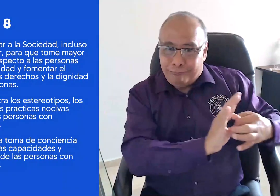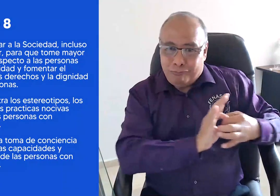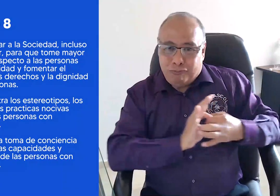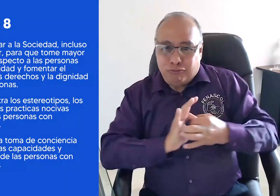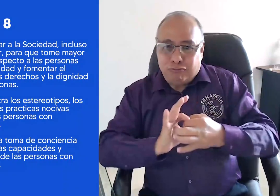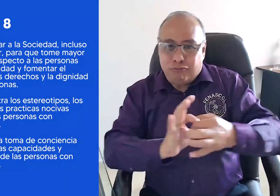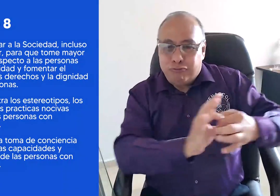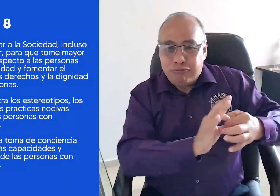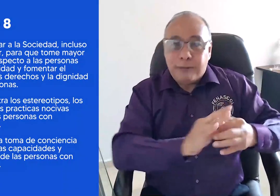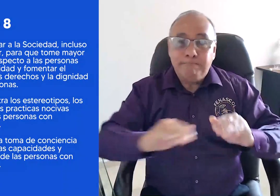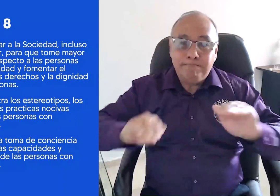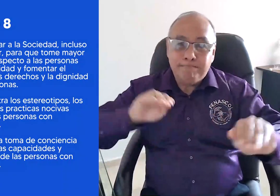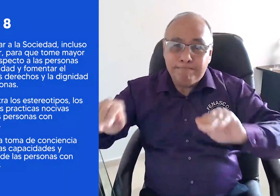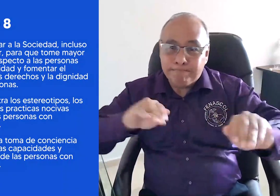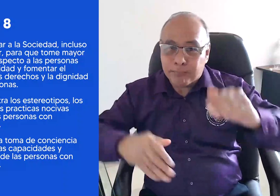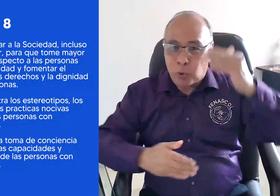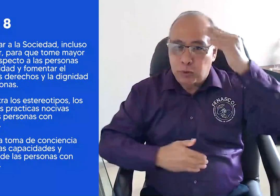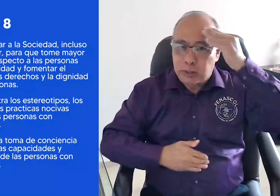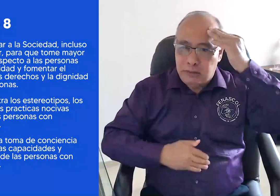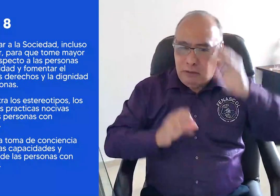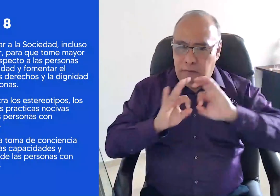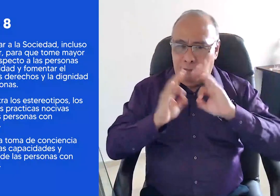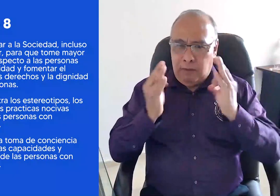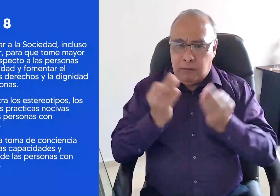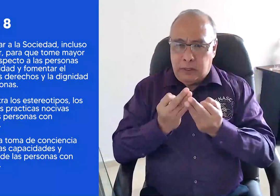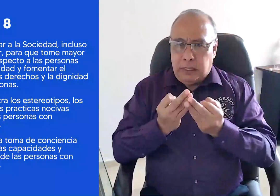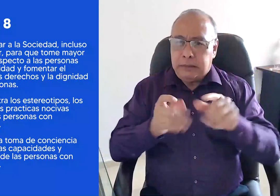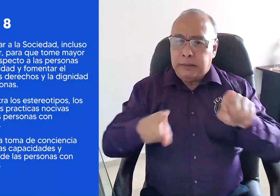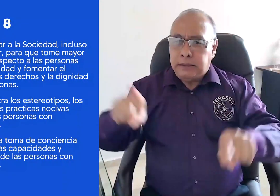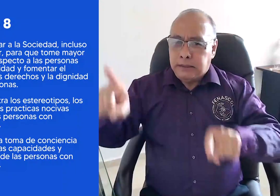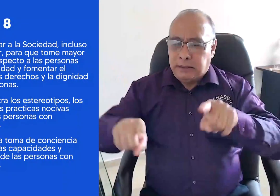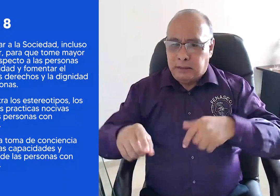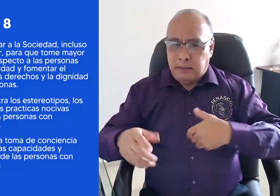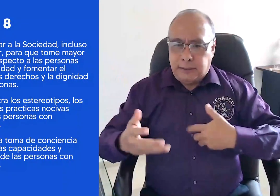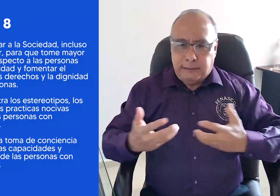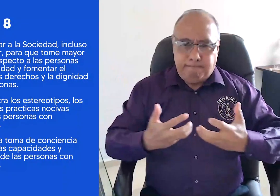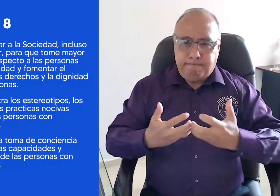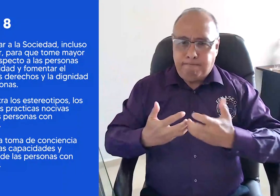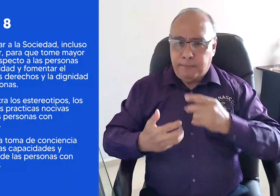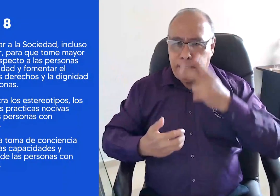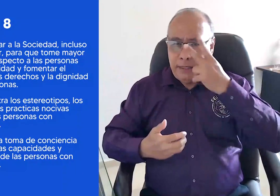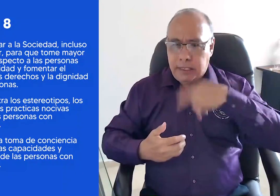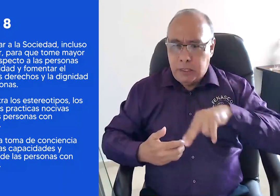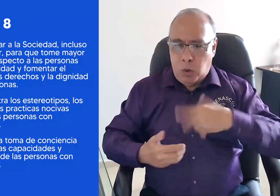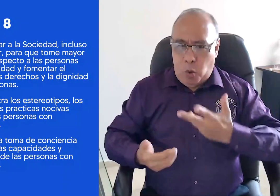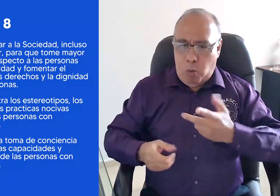la comunidad sorda, siendo también actores activos para este llamado a la toma de conciencia. En algunos casos, las familias por